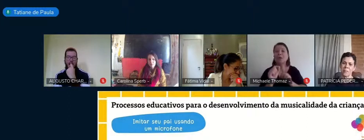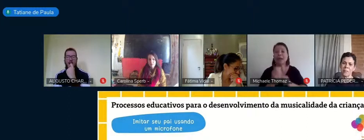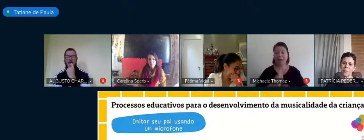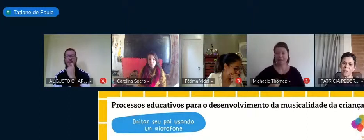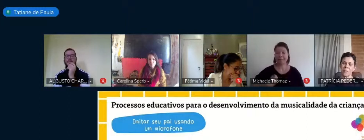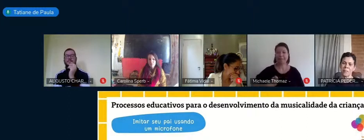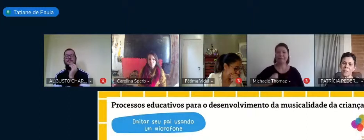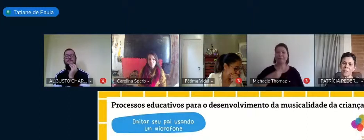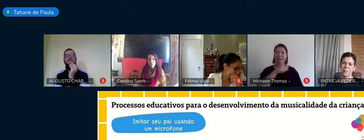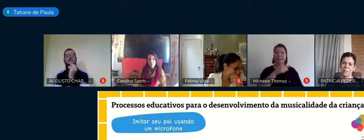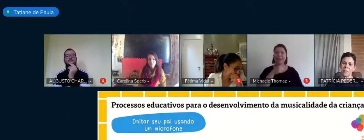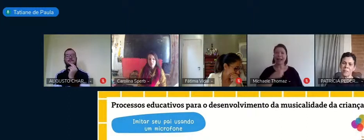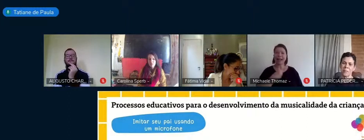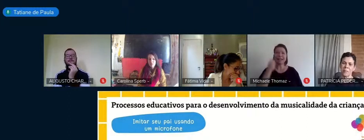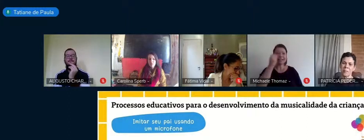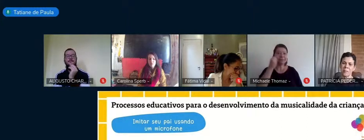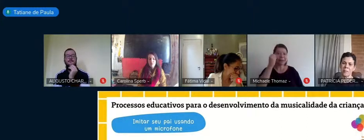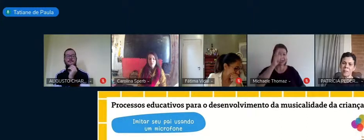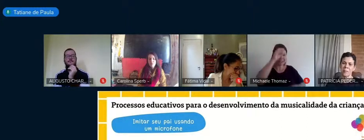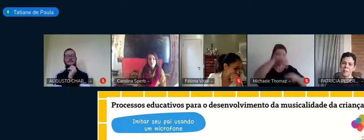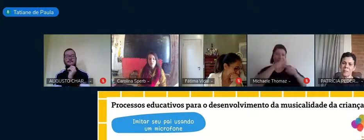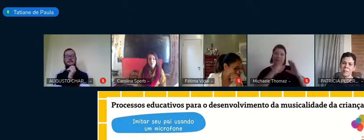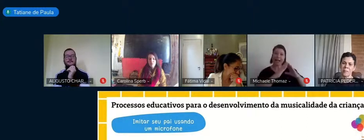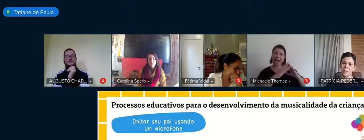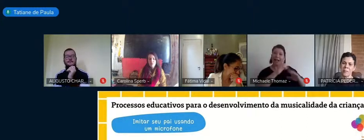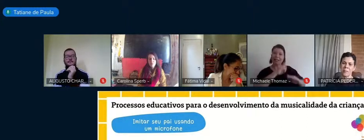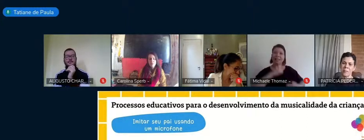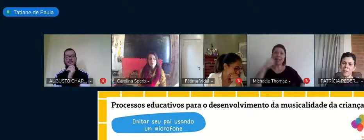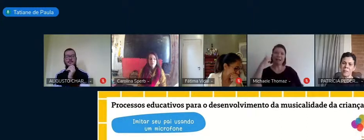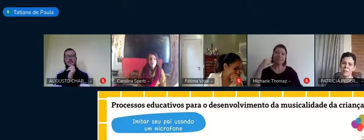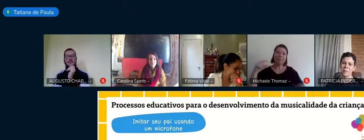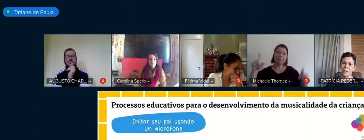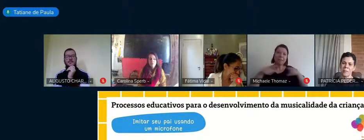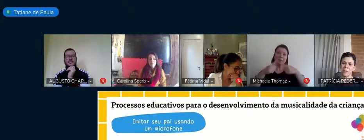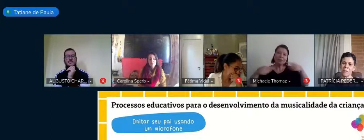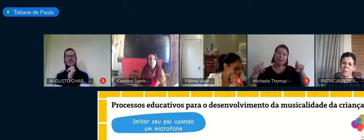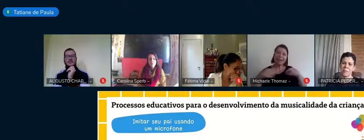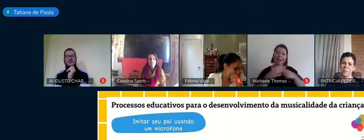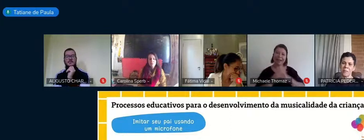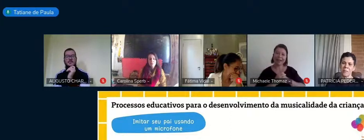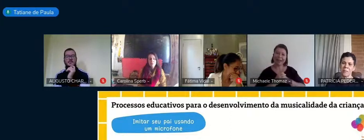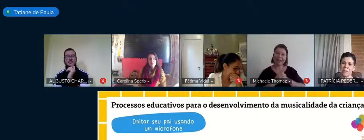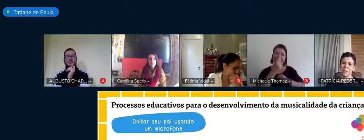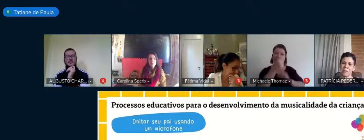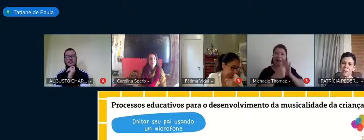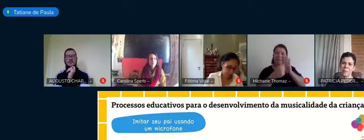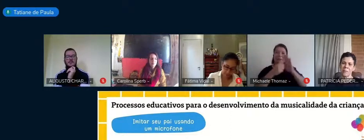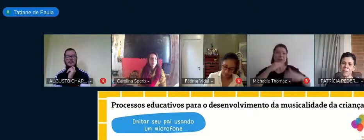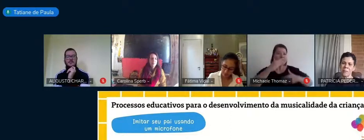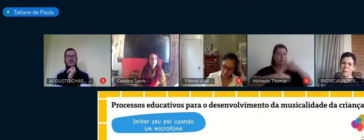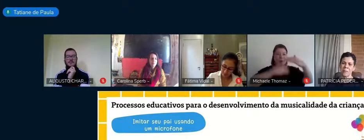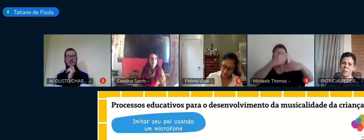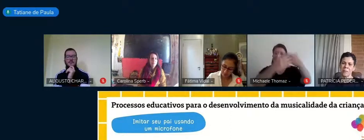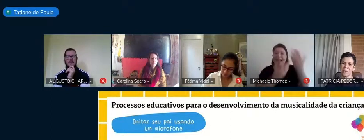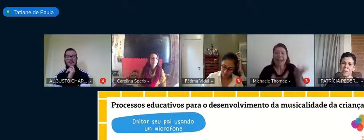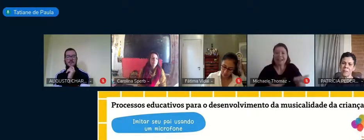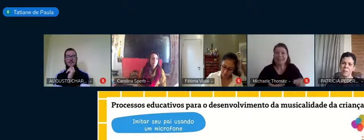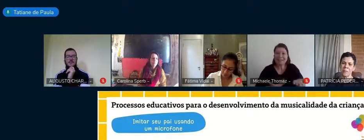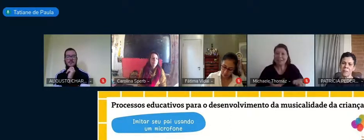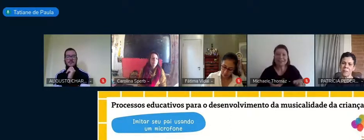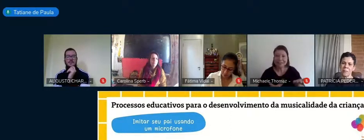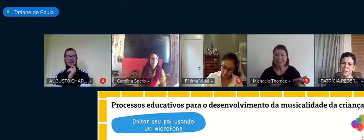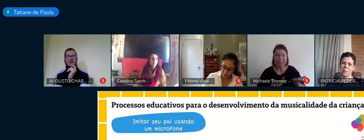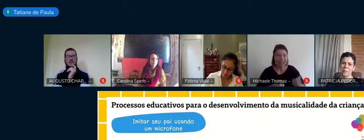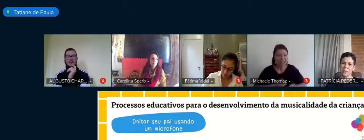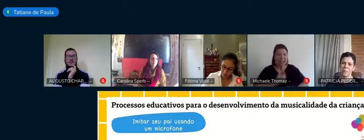de sua musicalidade. Paula indicou um processo de desenvolvimento criador uma vez que usou